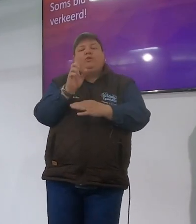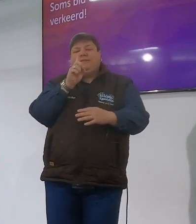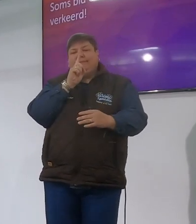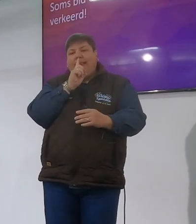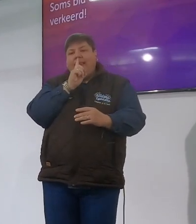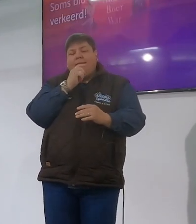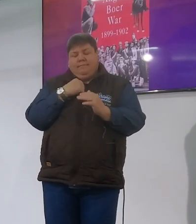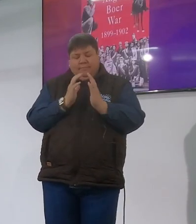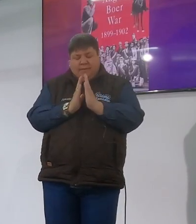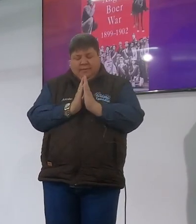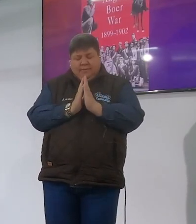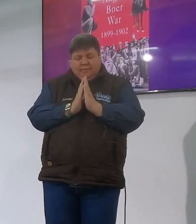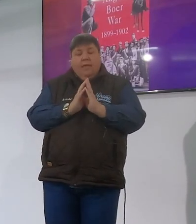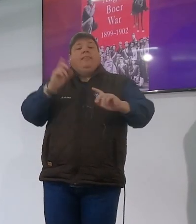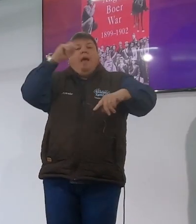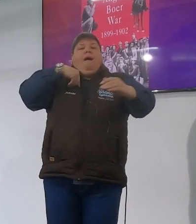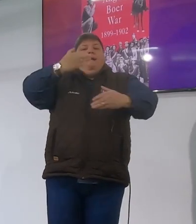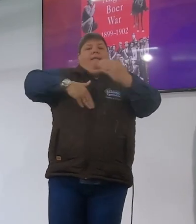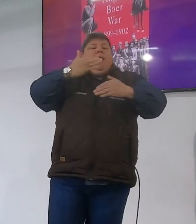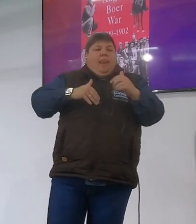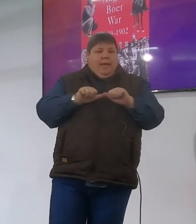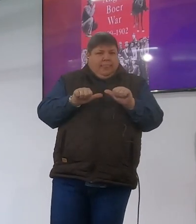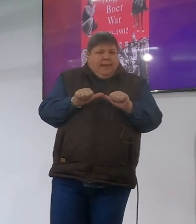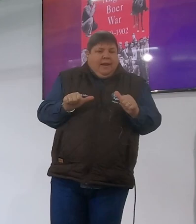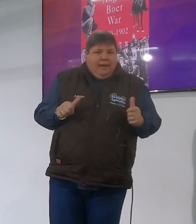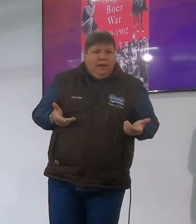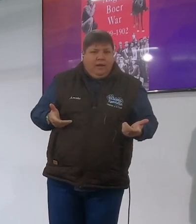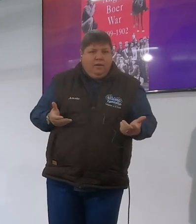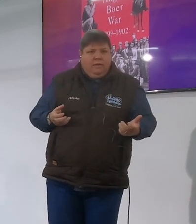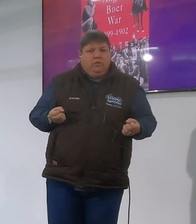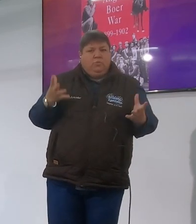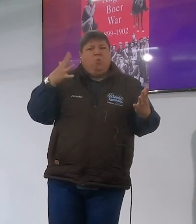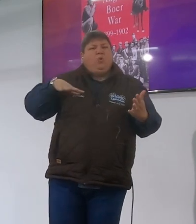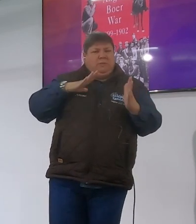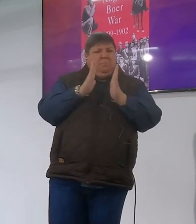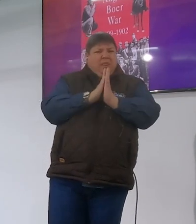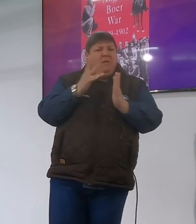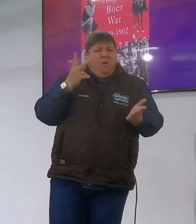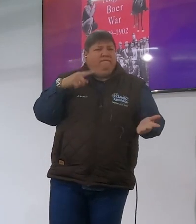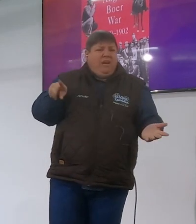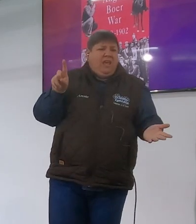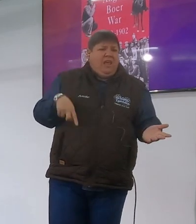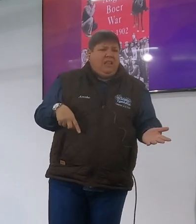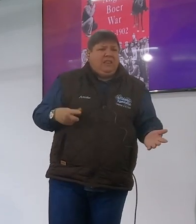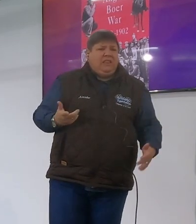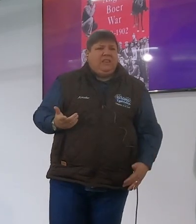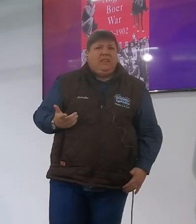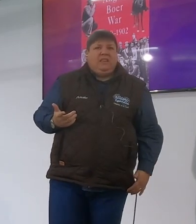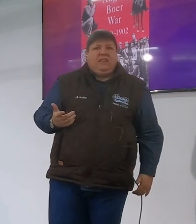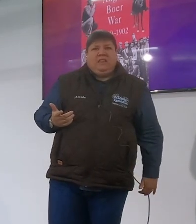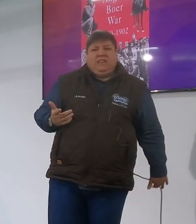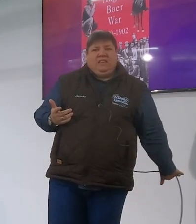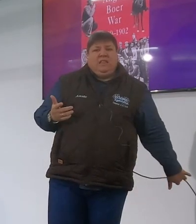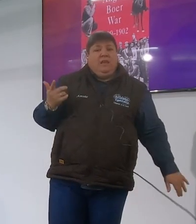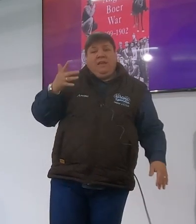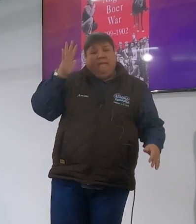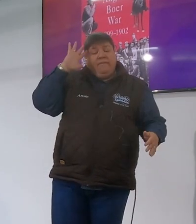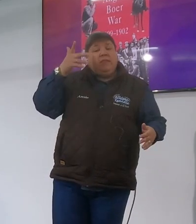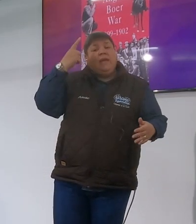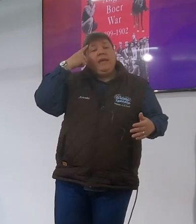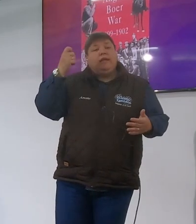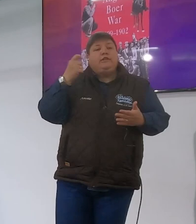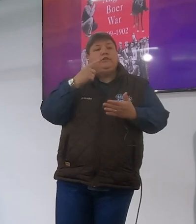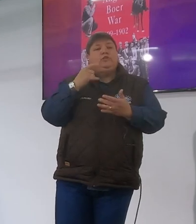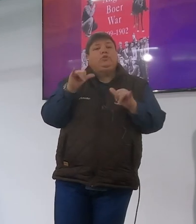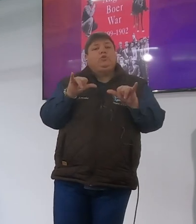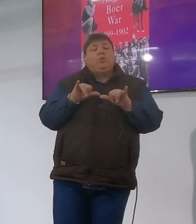en te bid stem jy hulle saam ek denk by die keer bid ons ook helemaal verkeer weet nie of jy hulle die story keer ek sê nie